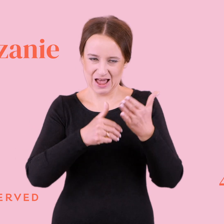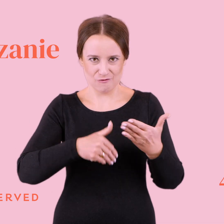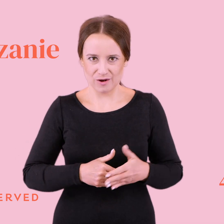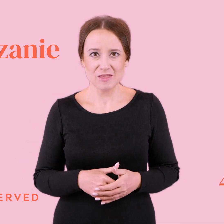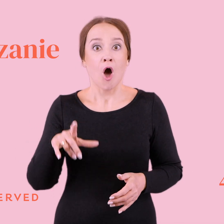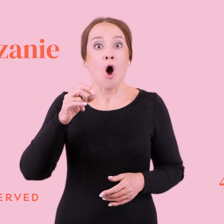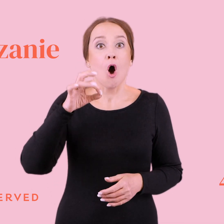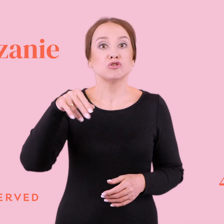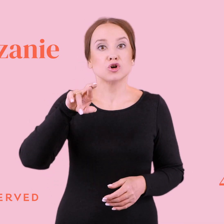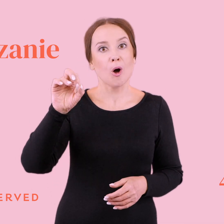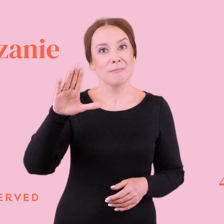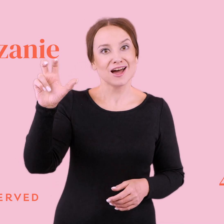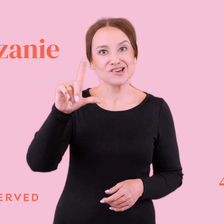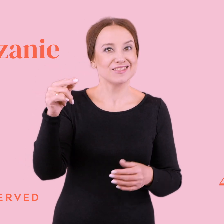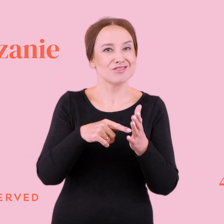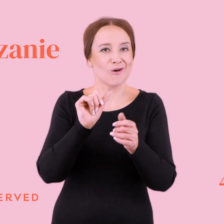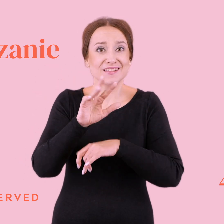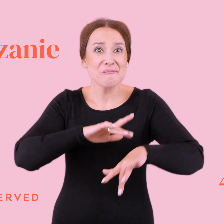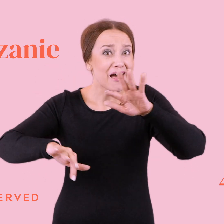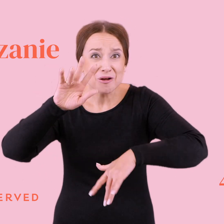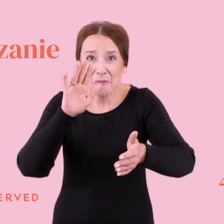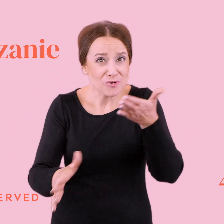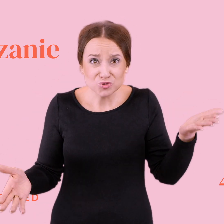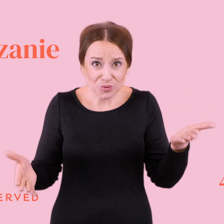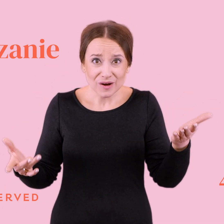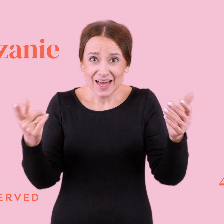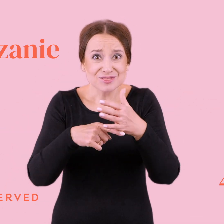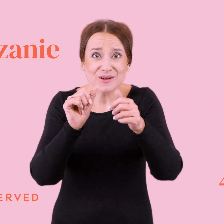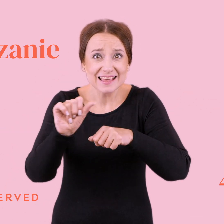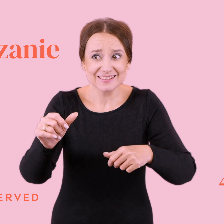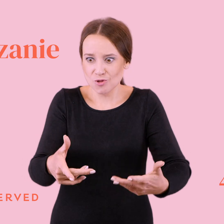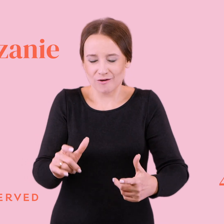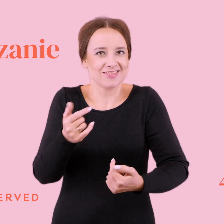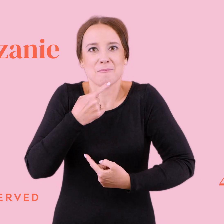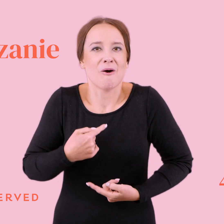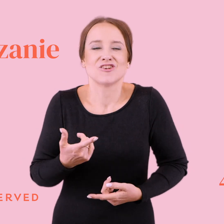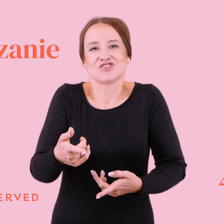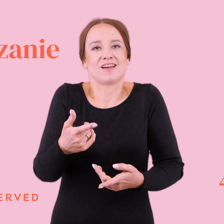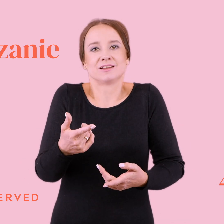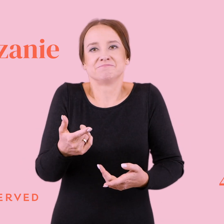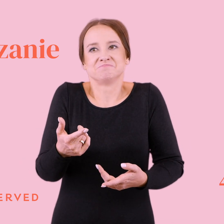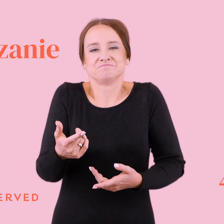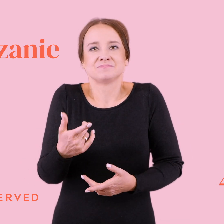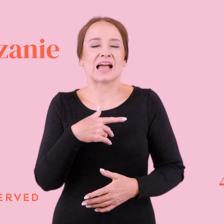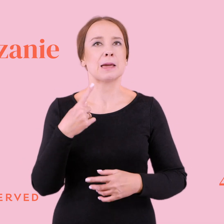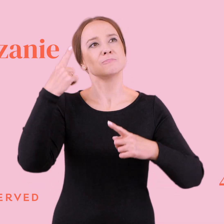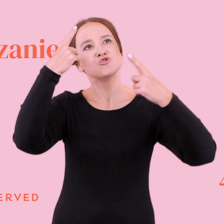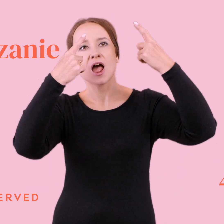Odrobaczanie jest po prostu z manipulacją, no. To jest, no nie powiecie mi chyba, że to robienie takich takich przemyślanych,